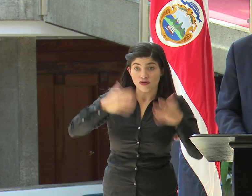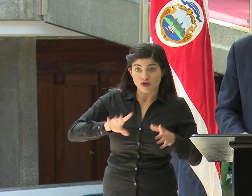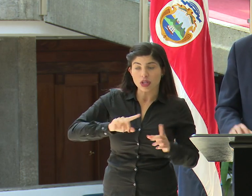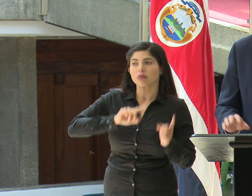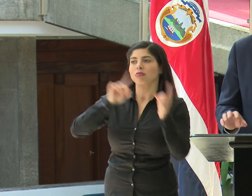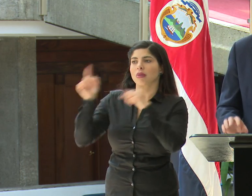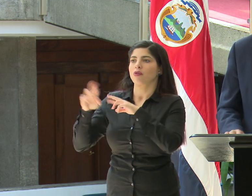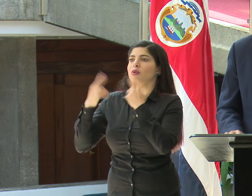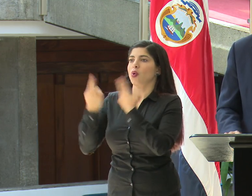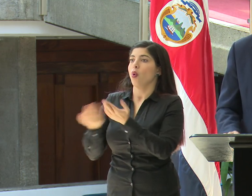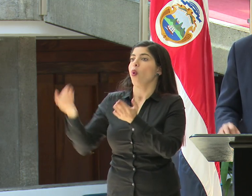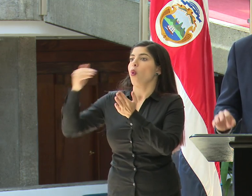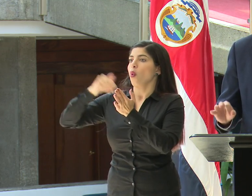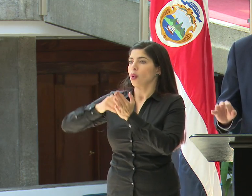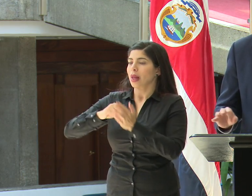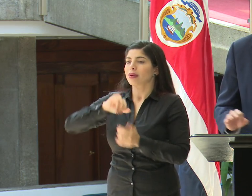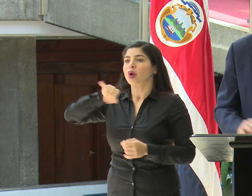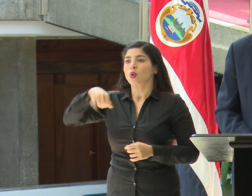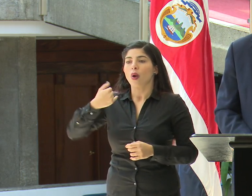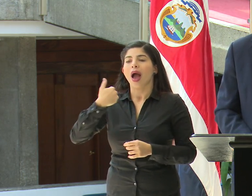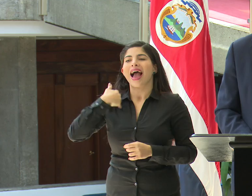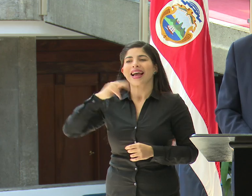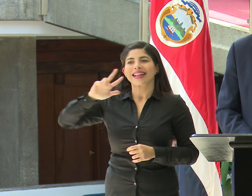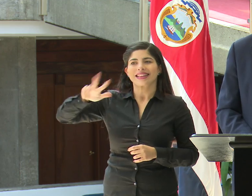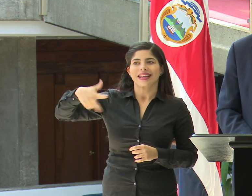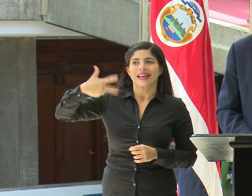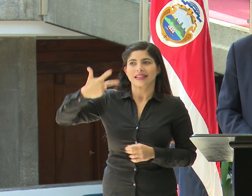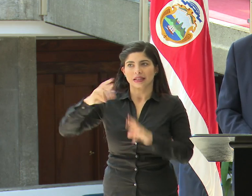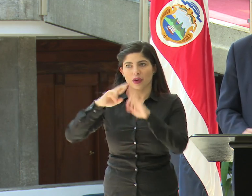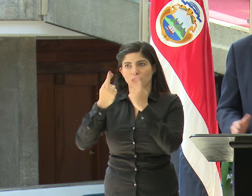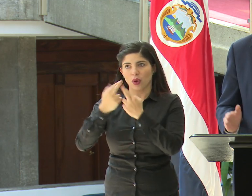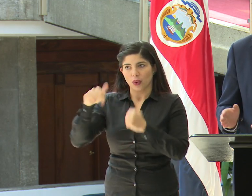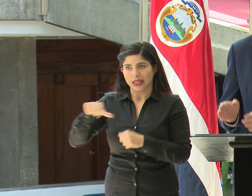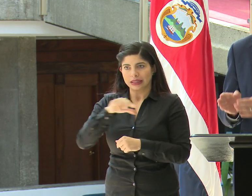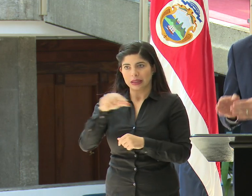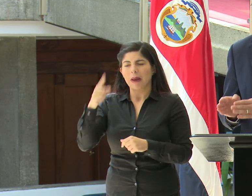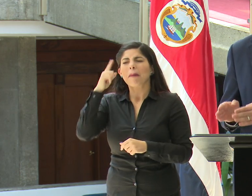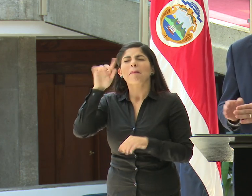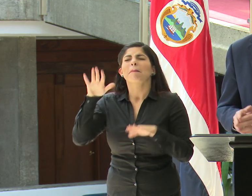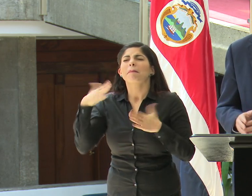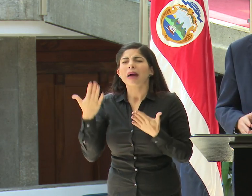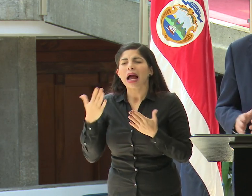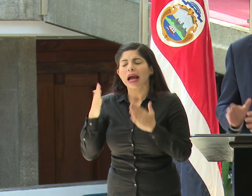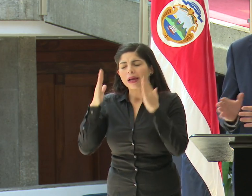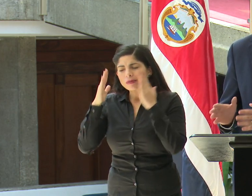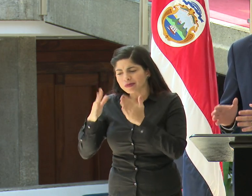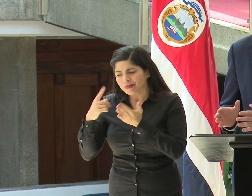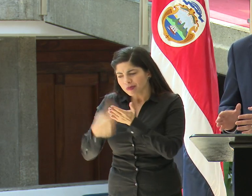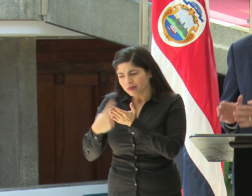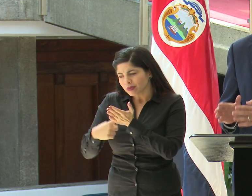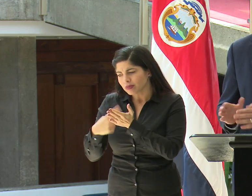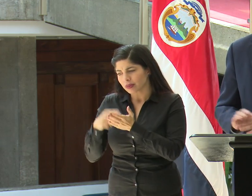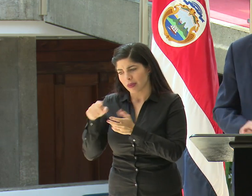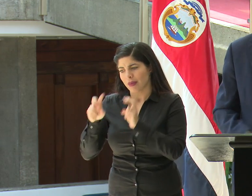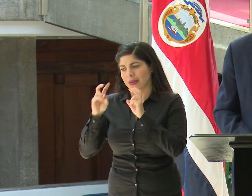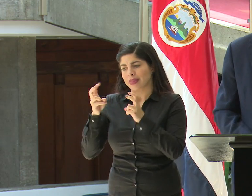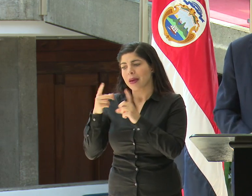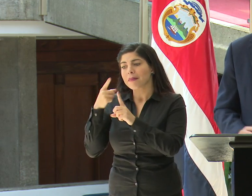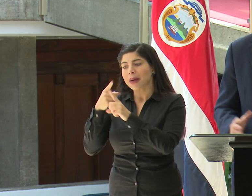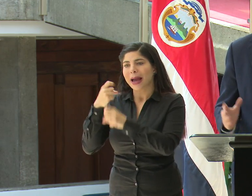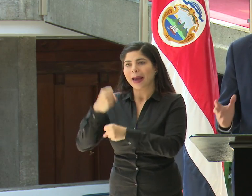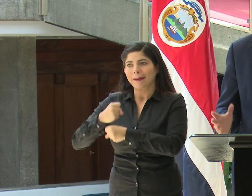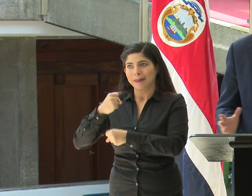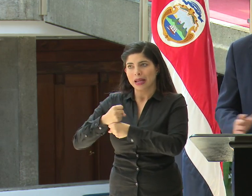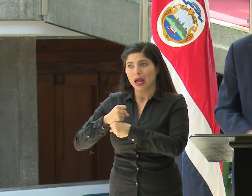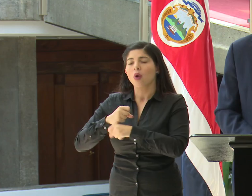volveremos a reunir. Y el jueves tenemos una tercera reunión esta semana para abordar solo ese tema ya orientado a empleo. Y